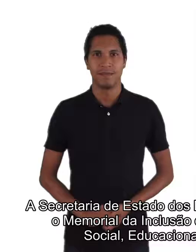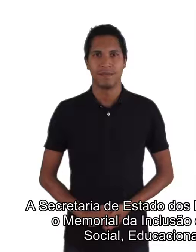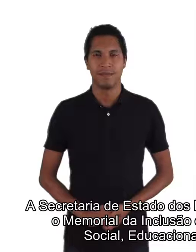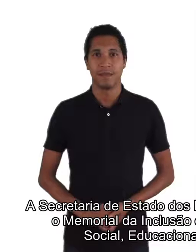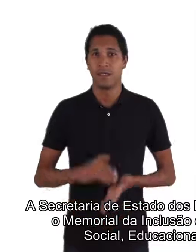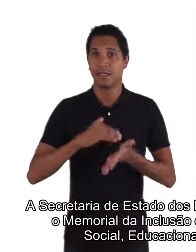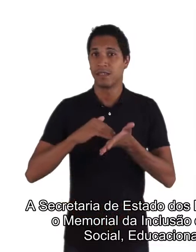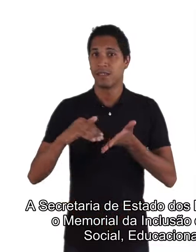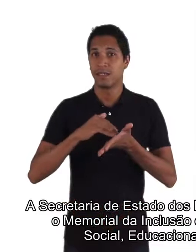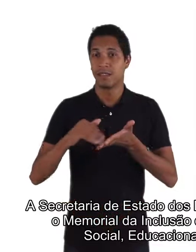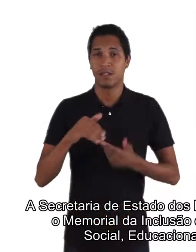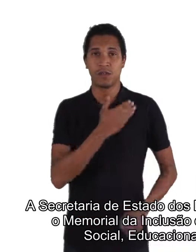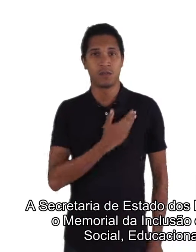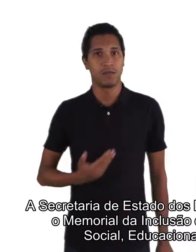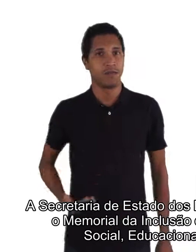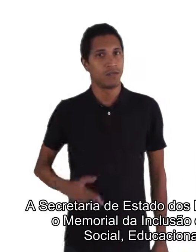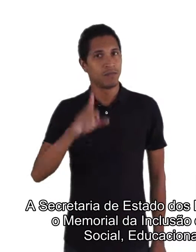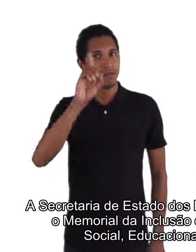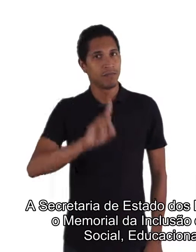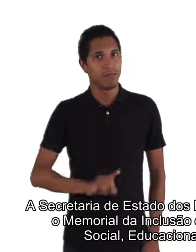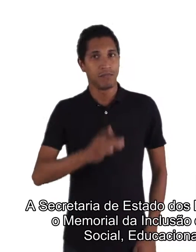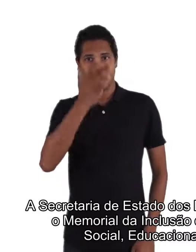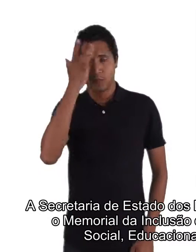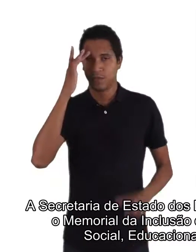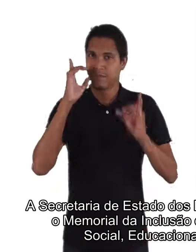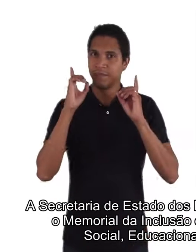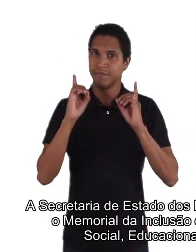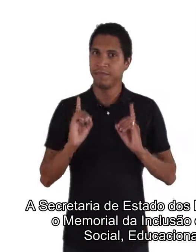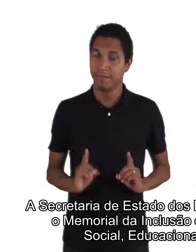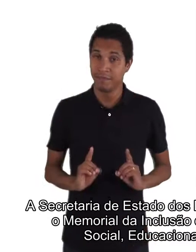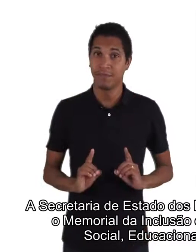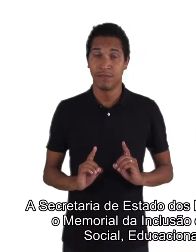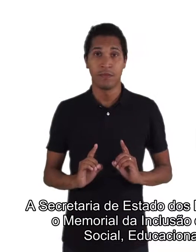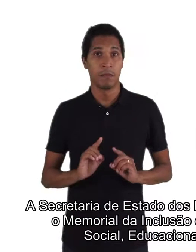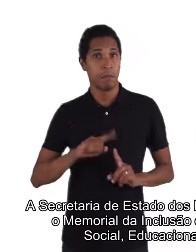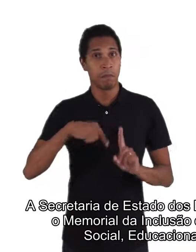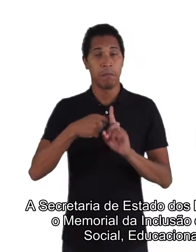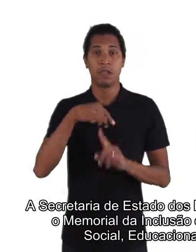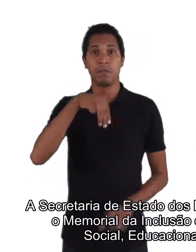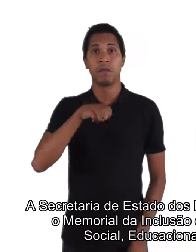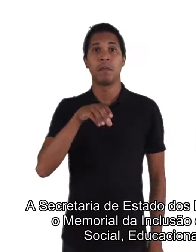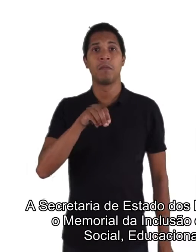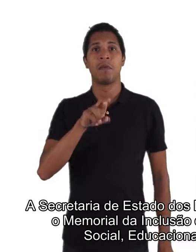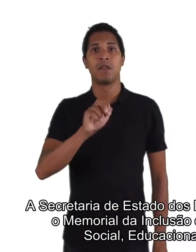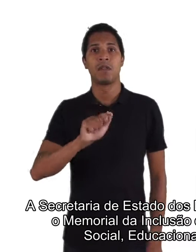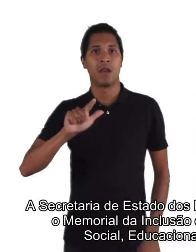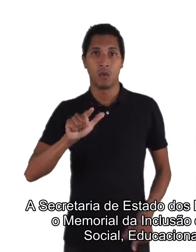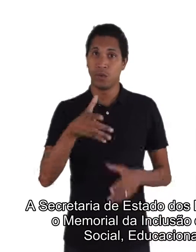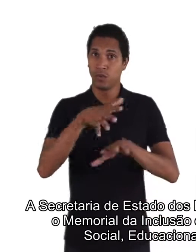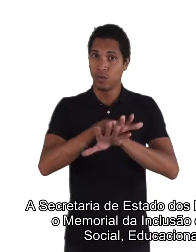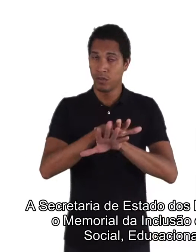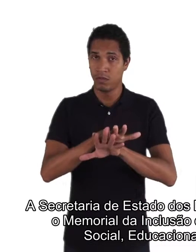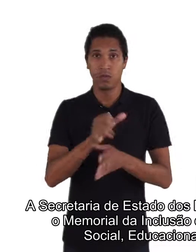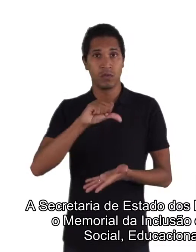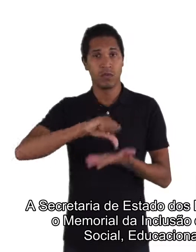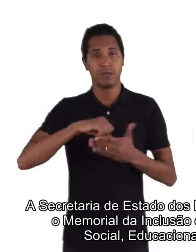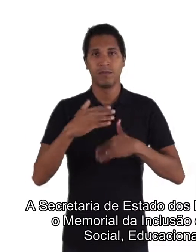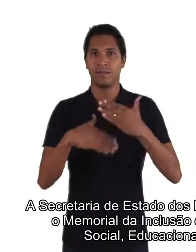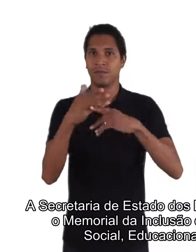A Secretaria de Estado dos Direitos da Pessoa com Deficiência, o Memorial da Inclusão e o Centro de Desenvolvimento Social, Educacional